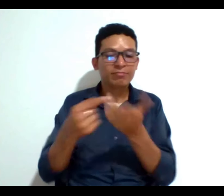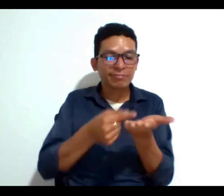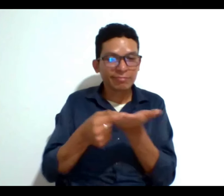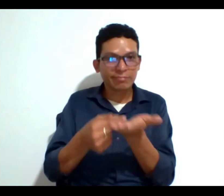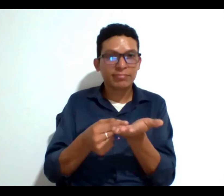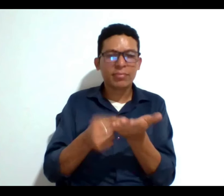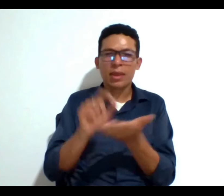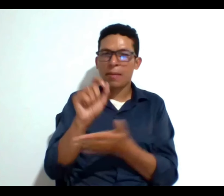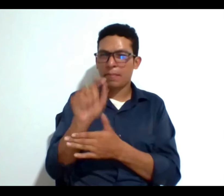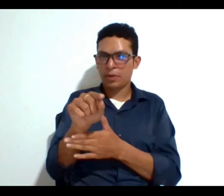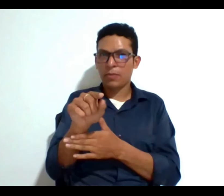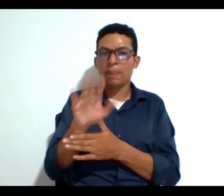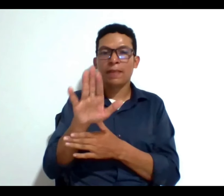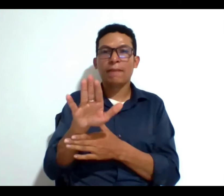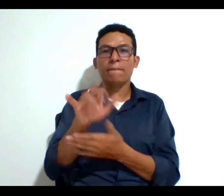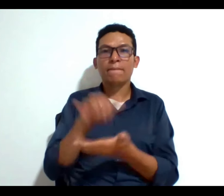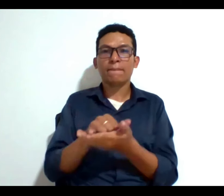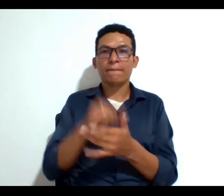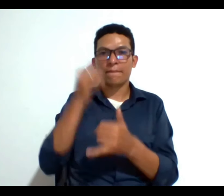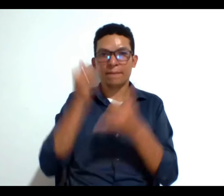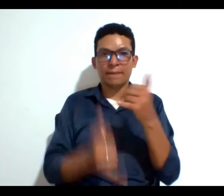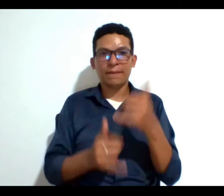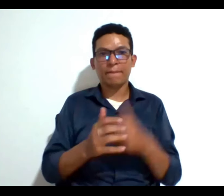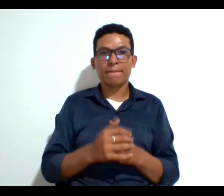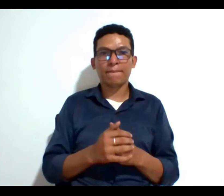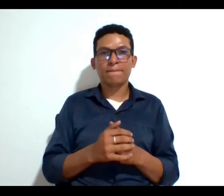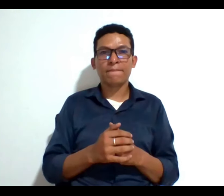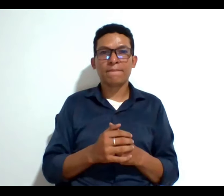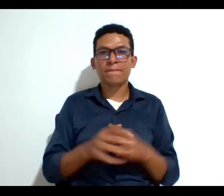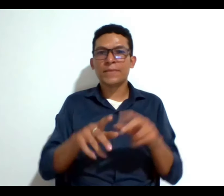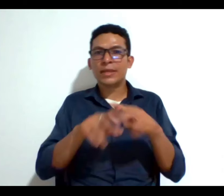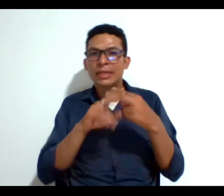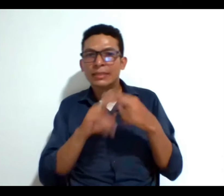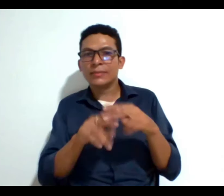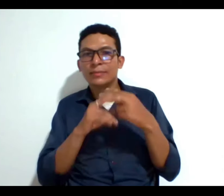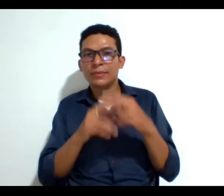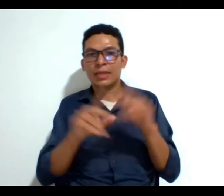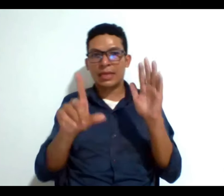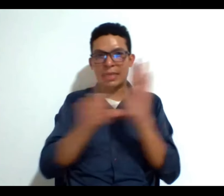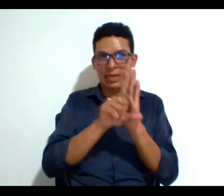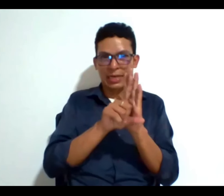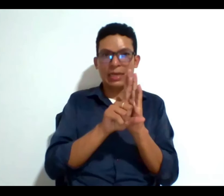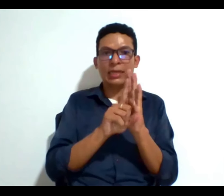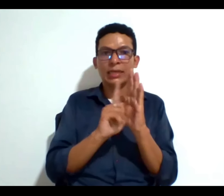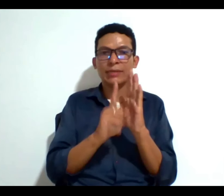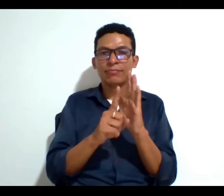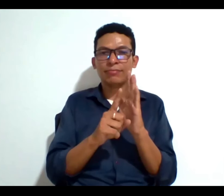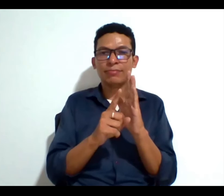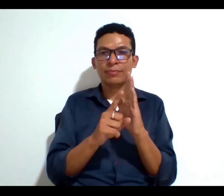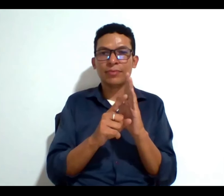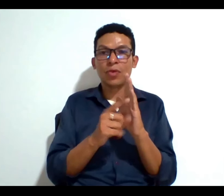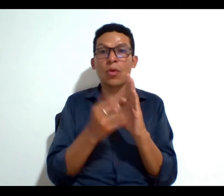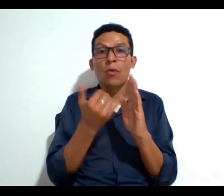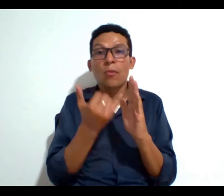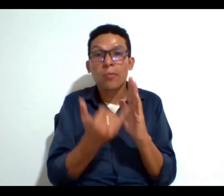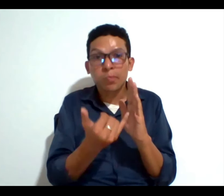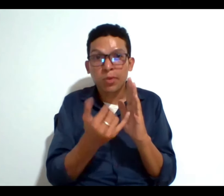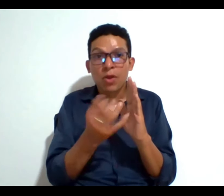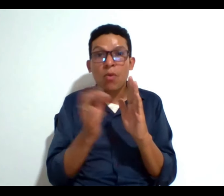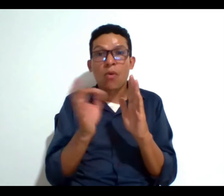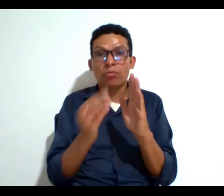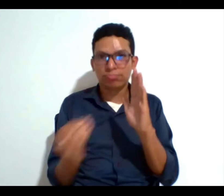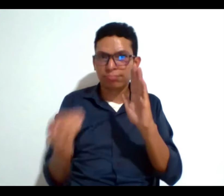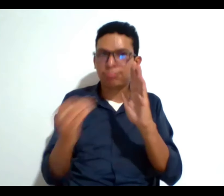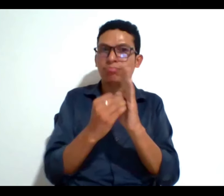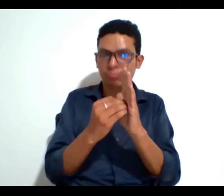pregunta para ti antes de cerrar ¿qué mecanismos legales entonces existen o deben implementarse para garantizar